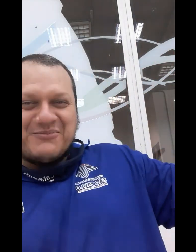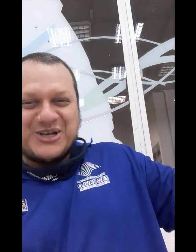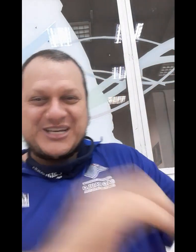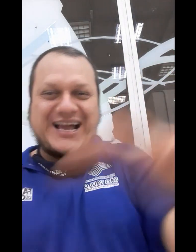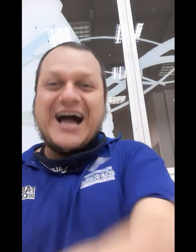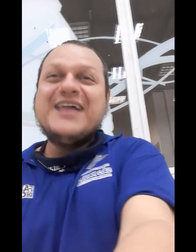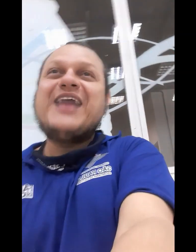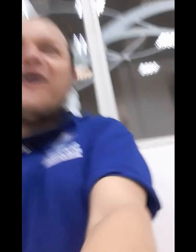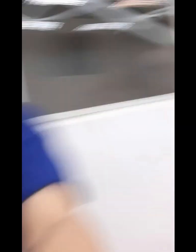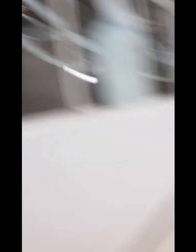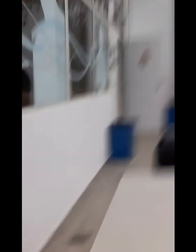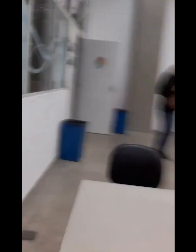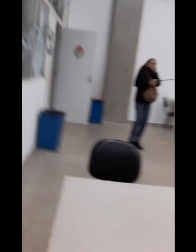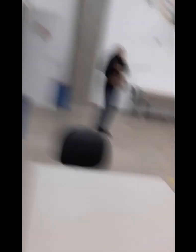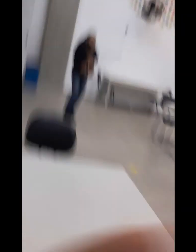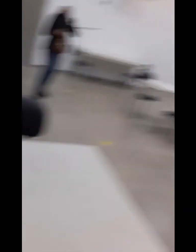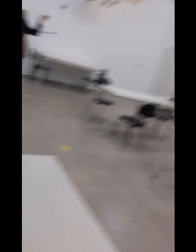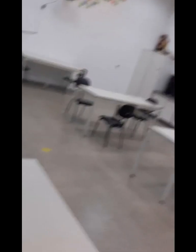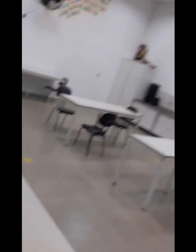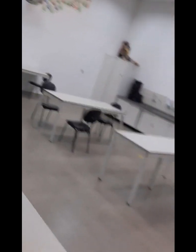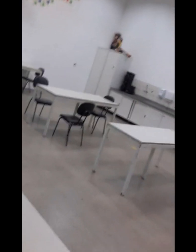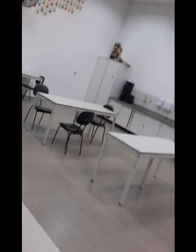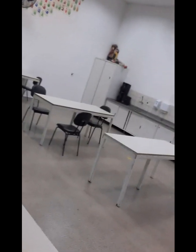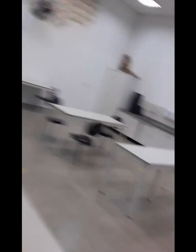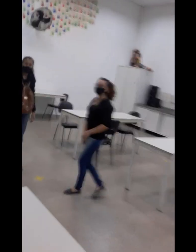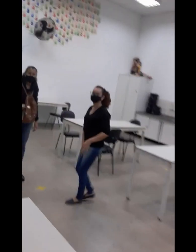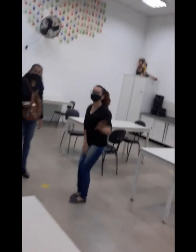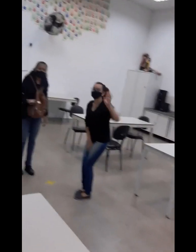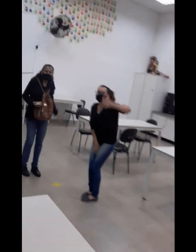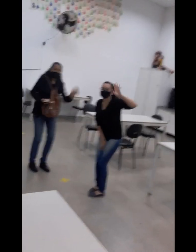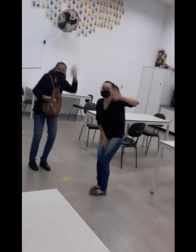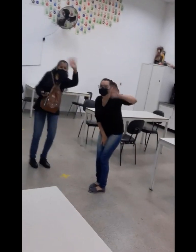de chegar. Dá oi! Estou gravando o vídeo lá para a galera. Oi? Oi!